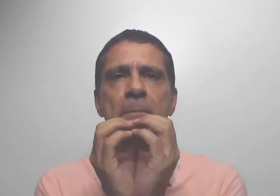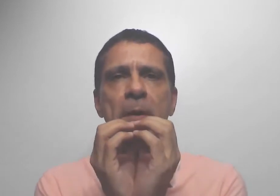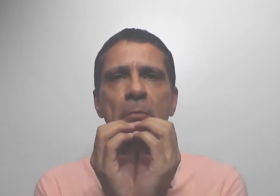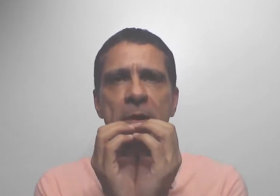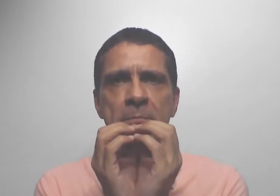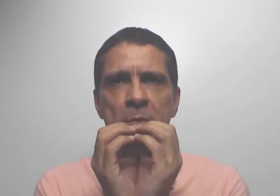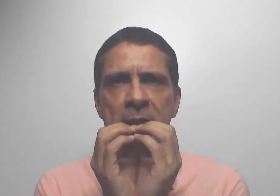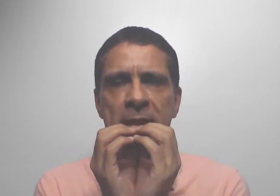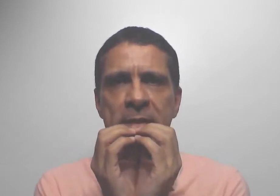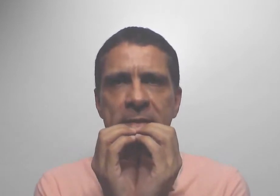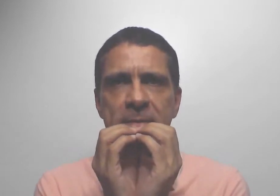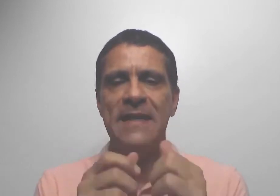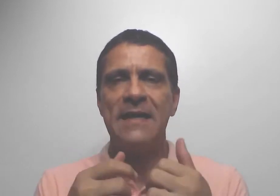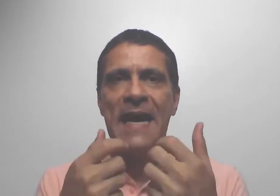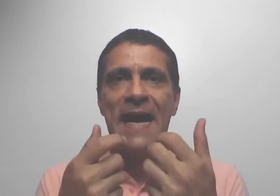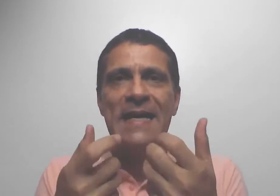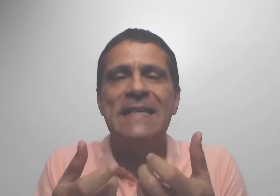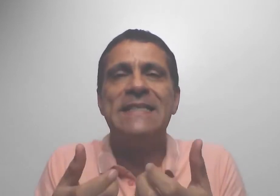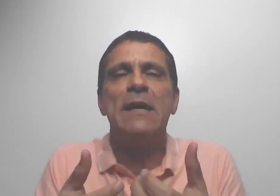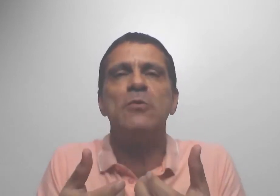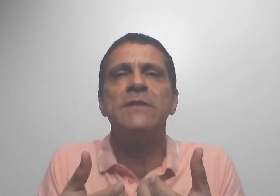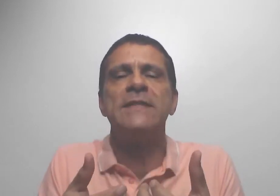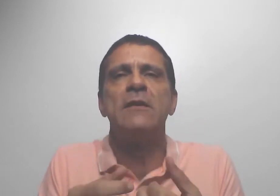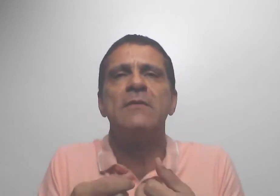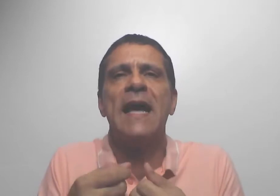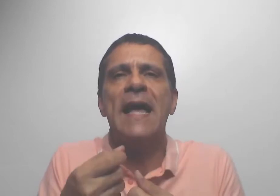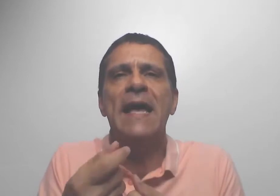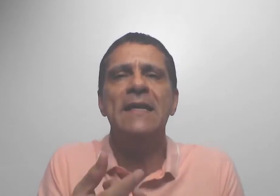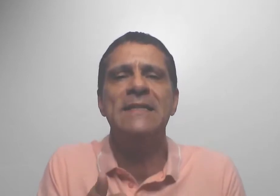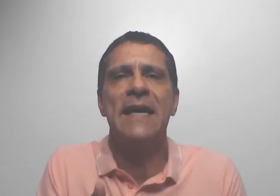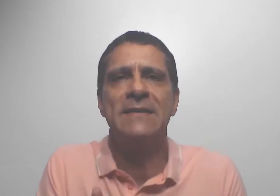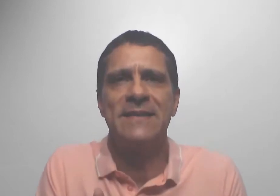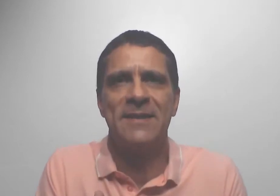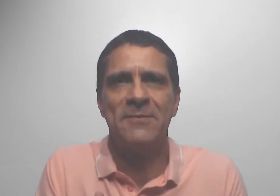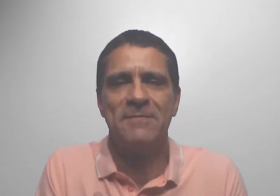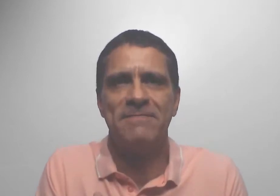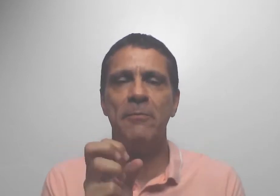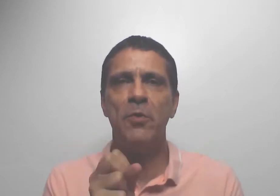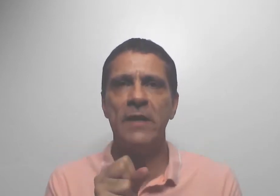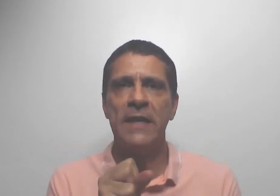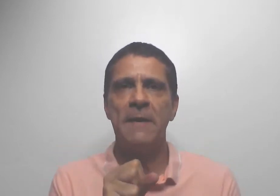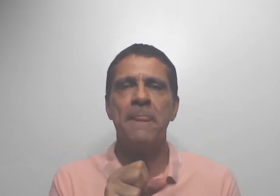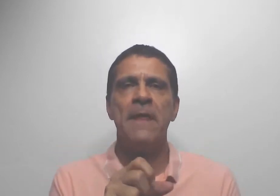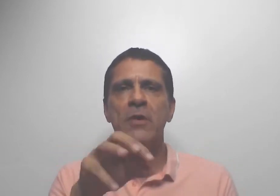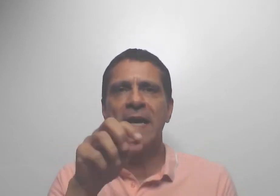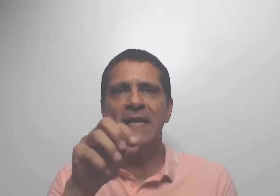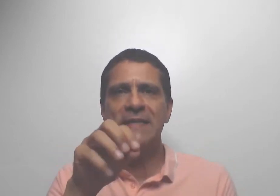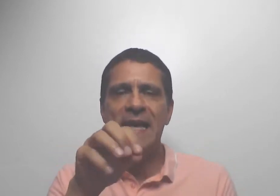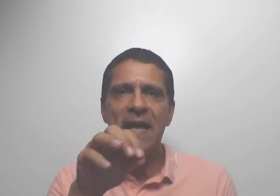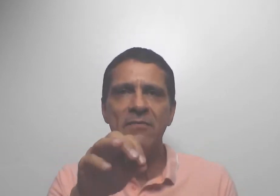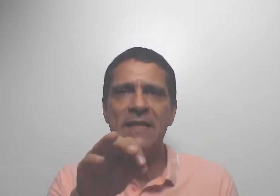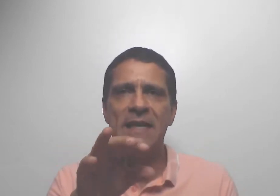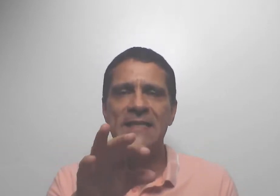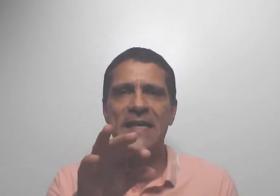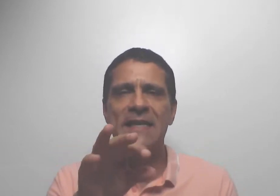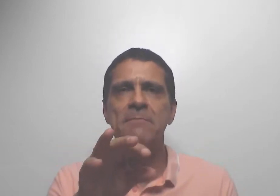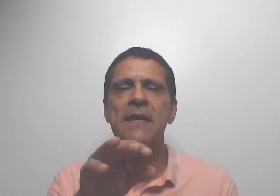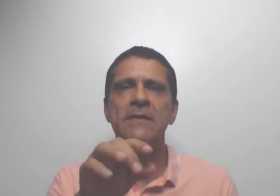um papel preponderante. Na execução, na realização. Então, por quê? Porque elas servem exatamente